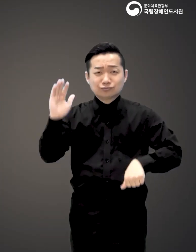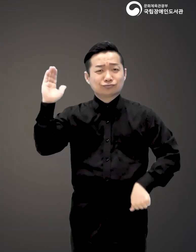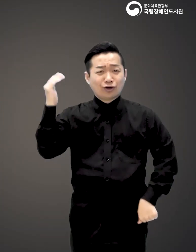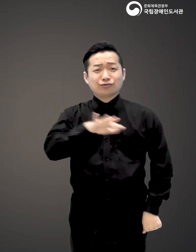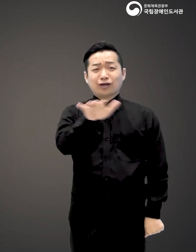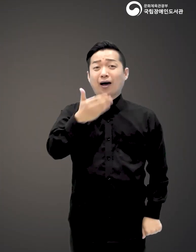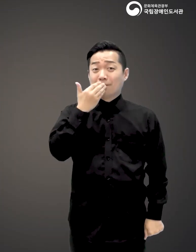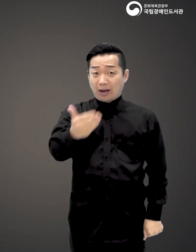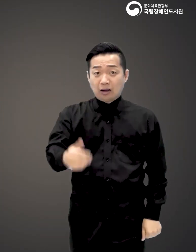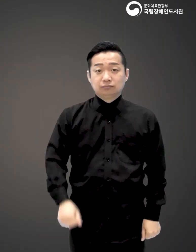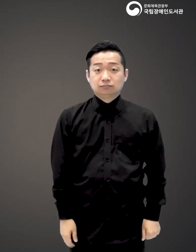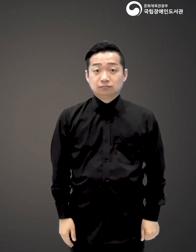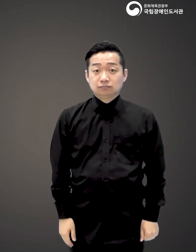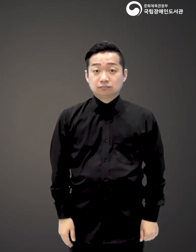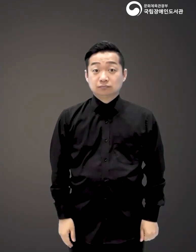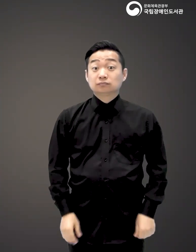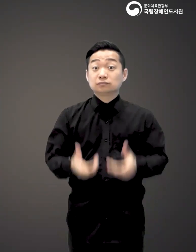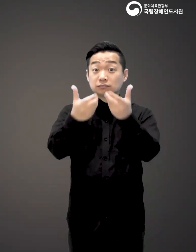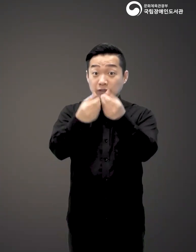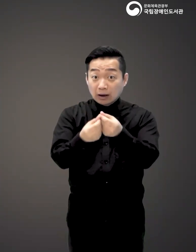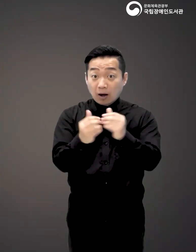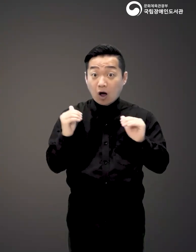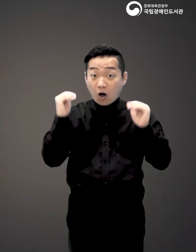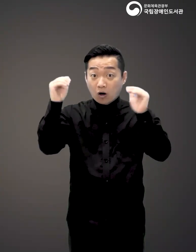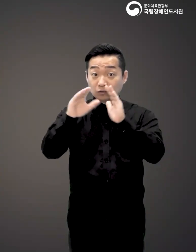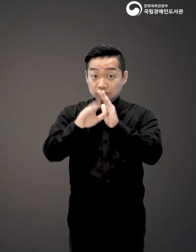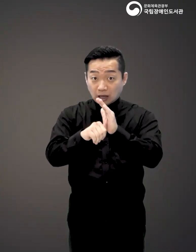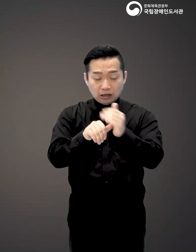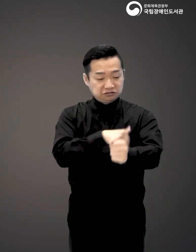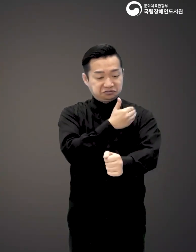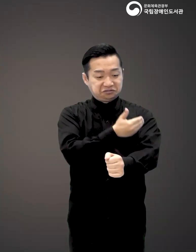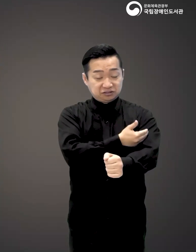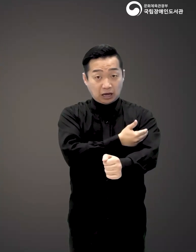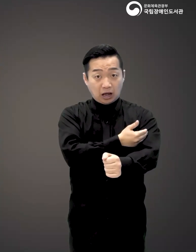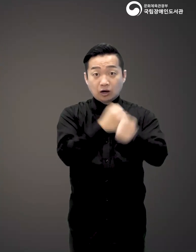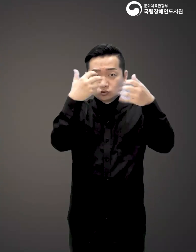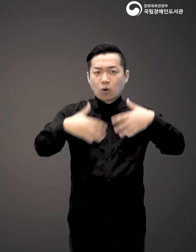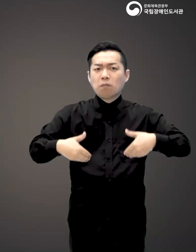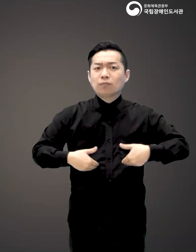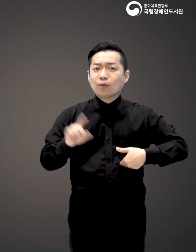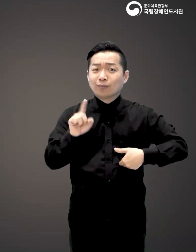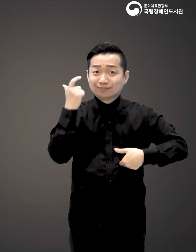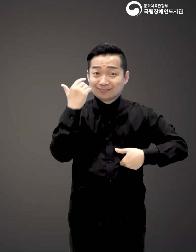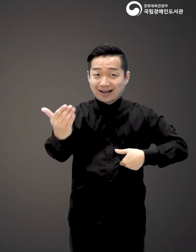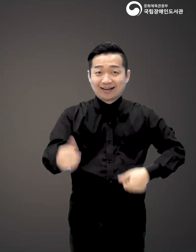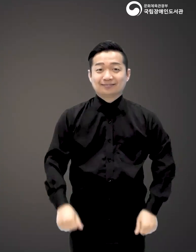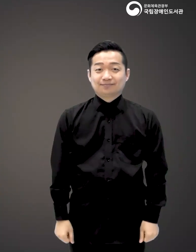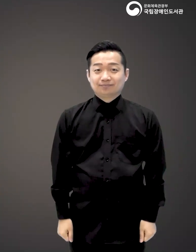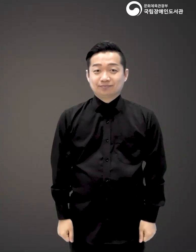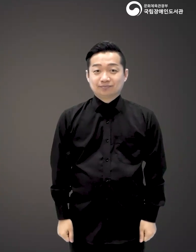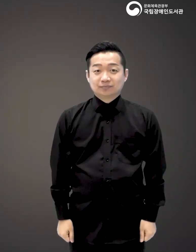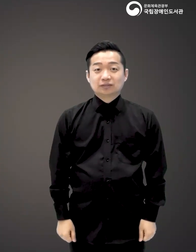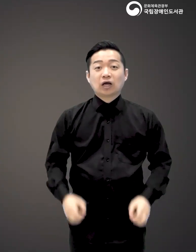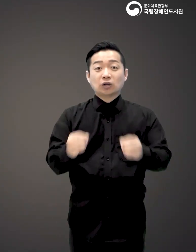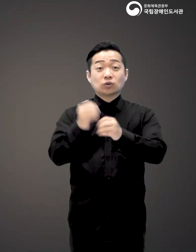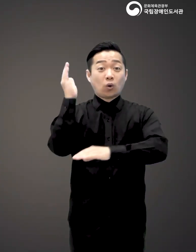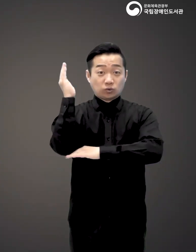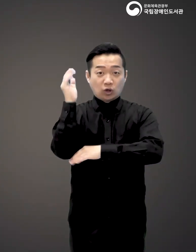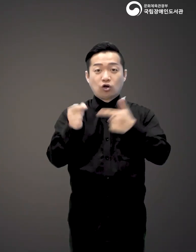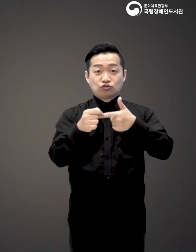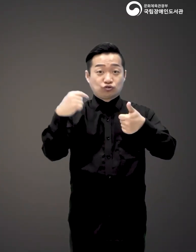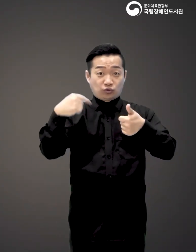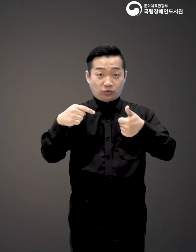될 수 있었죠. 그런데 만약 성인이 되는 데에도 자격이 필요하다면 어떨까요? 소설